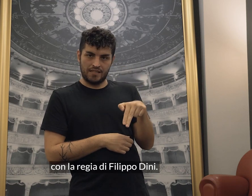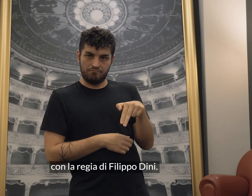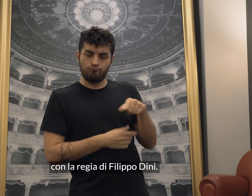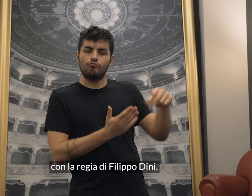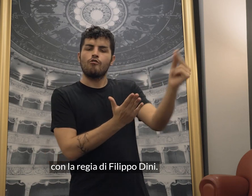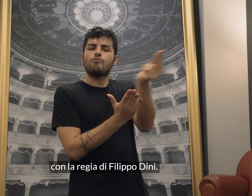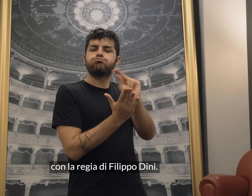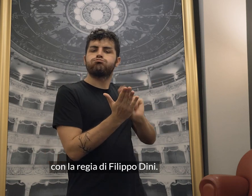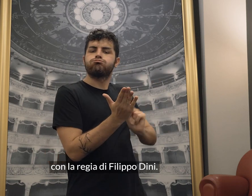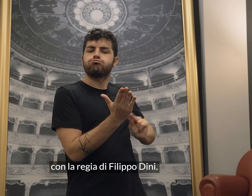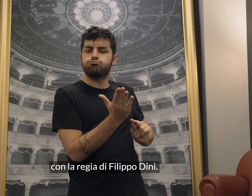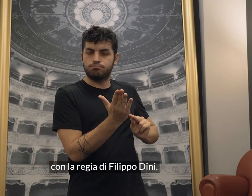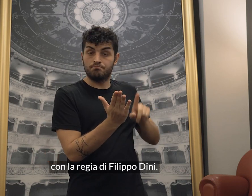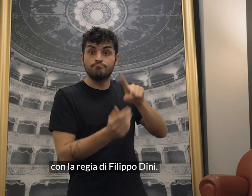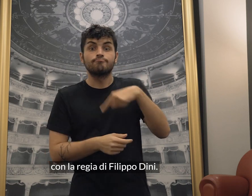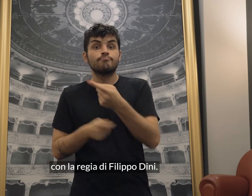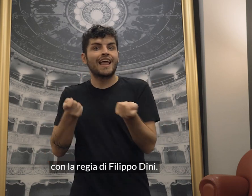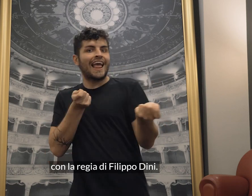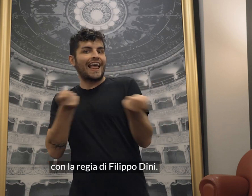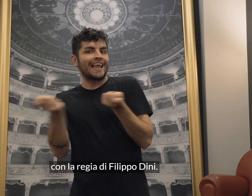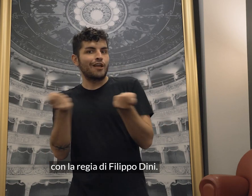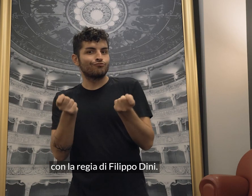con la regia di Filippo Dini.